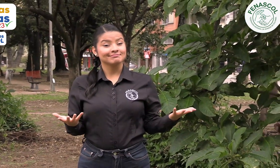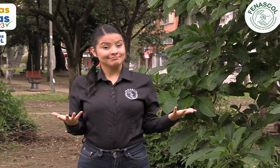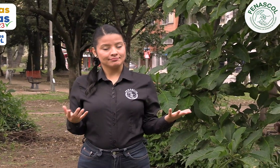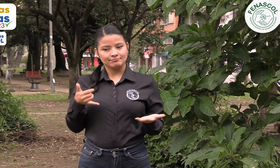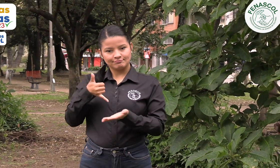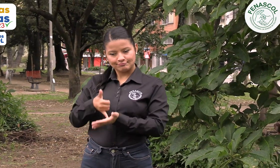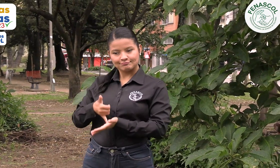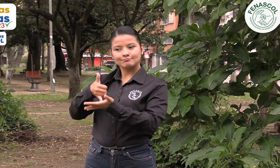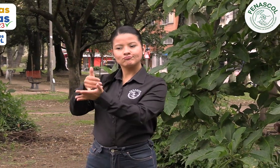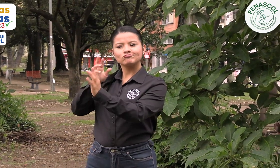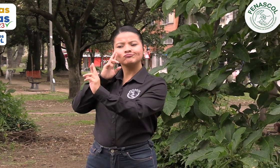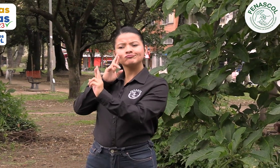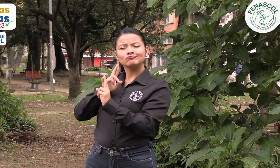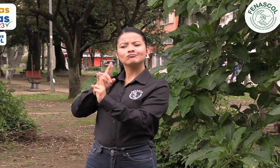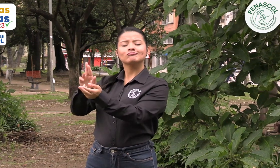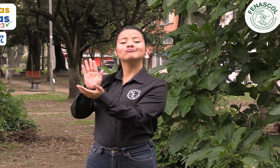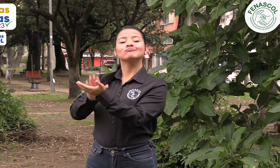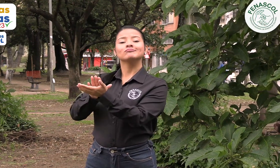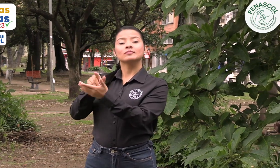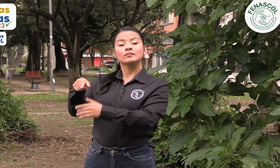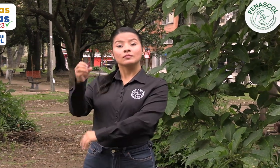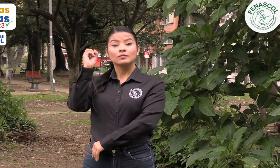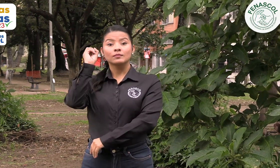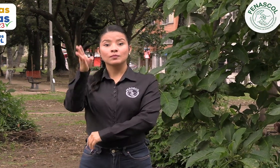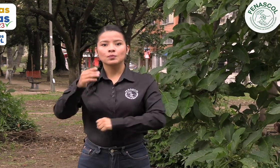Un reconocimiento al Banco de Bogotá